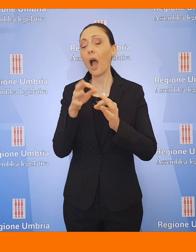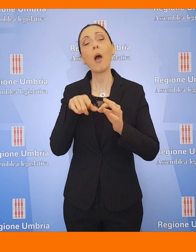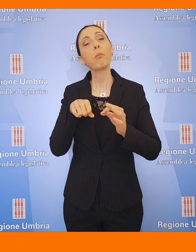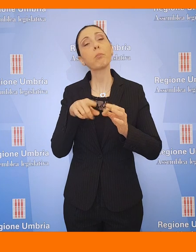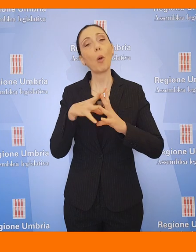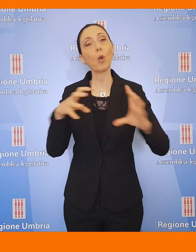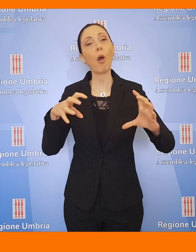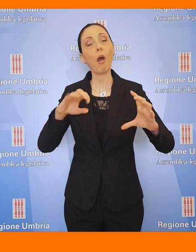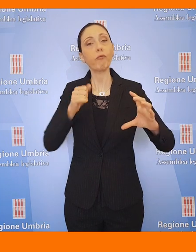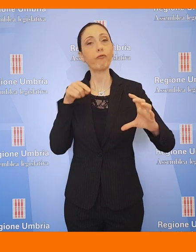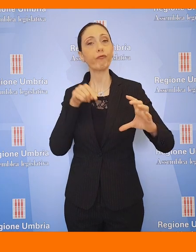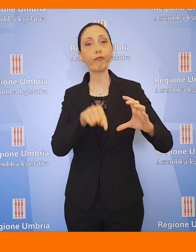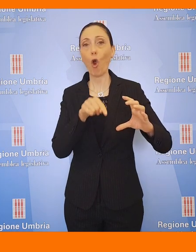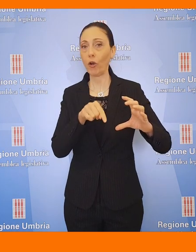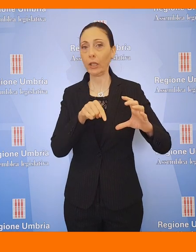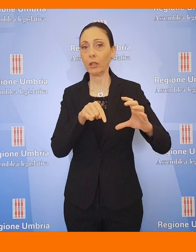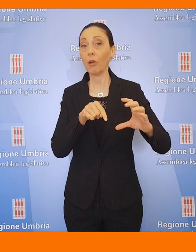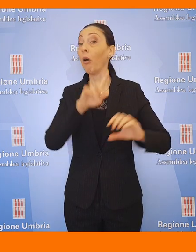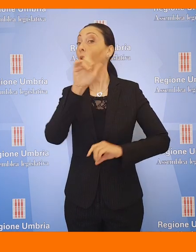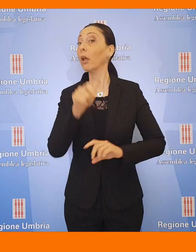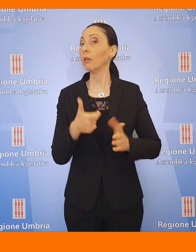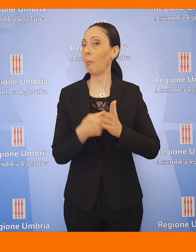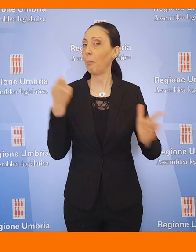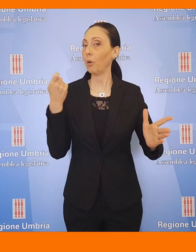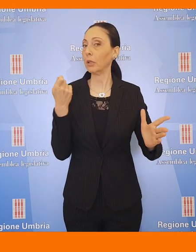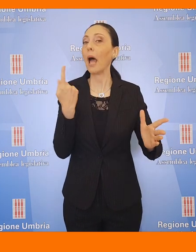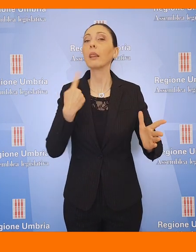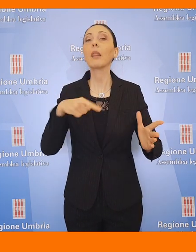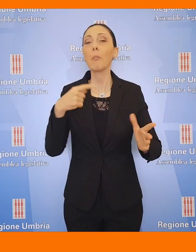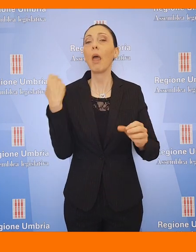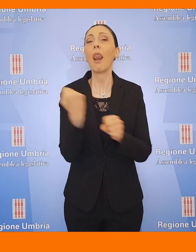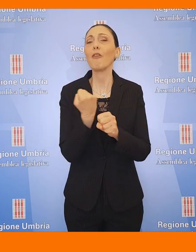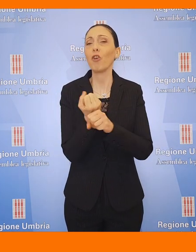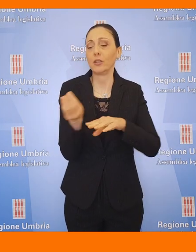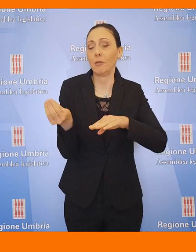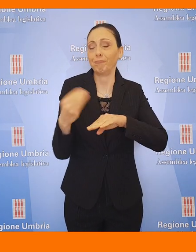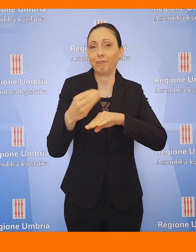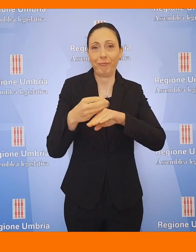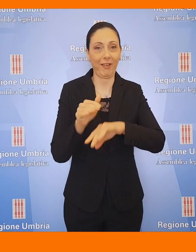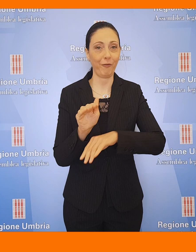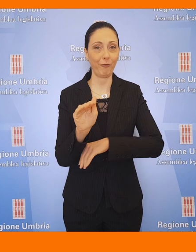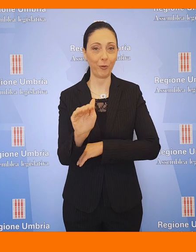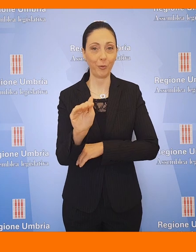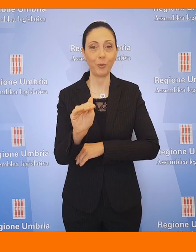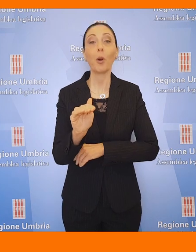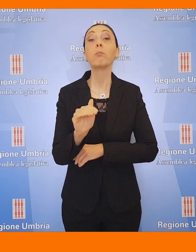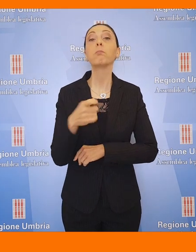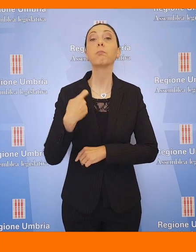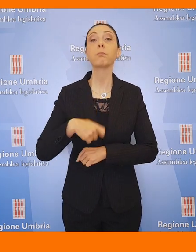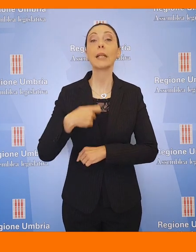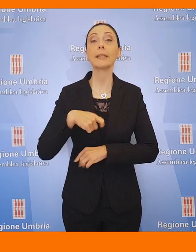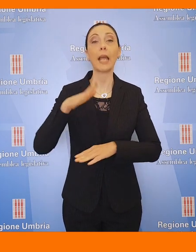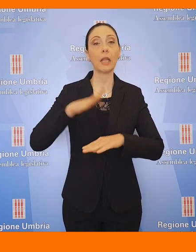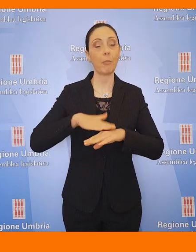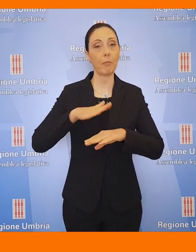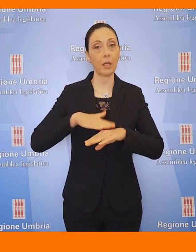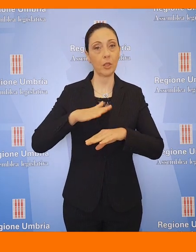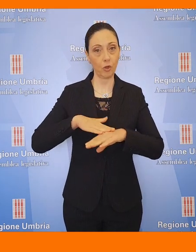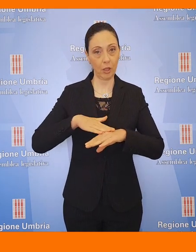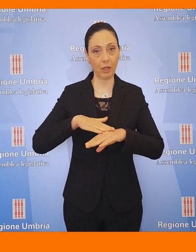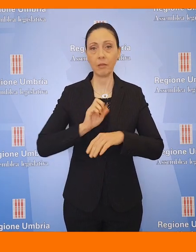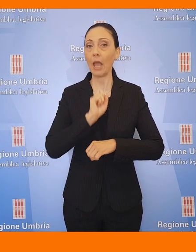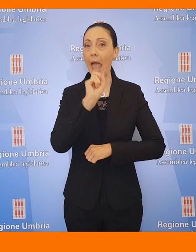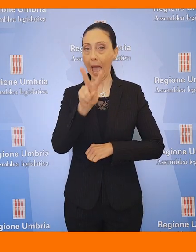panorama italiano, grazie all'incrementazione con alcune nuove lavorazioni. Il presidente Mancini, dopo aver annunciato una prossima